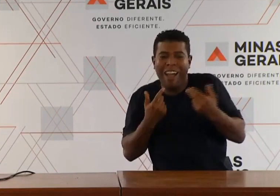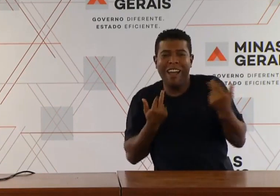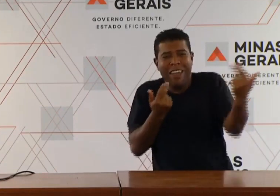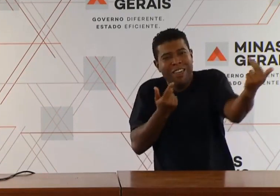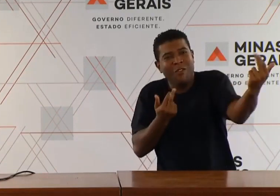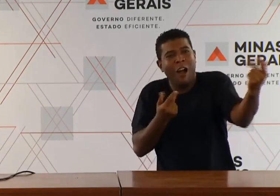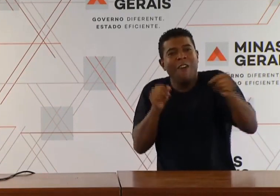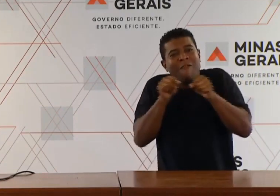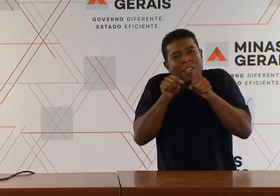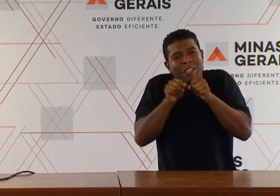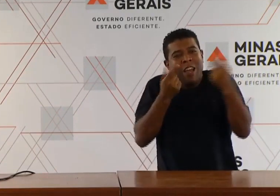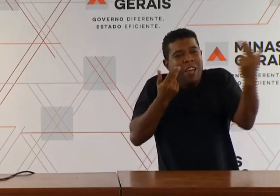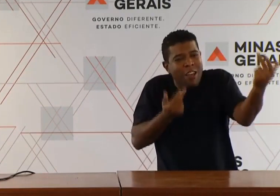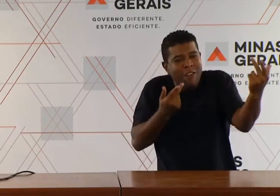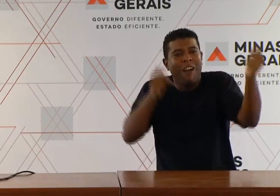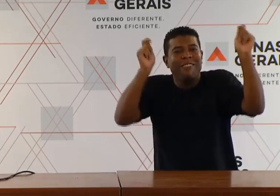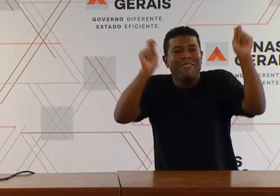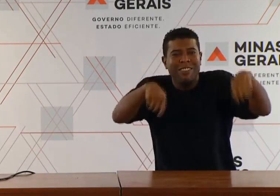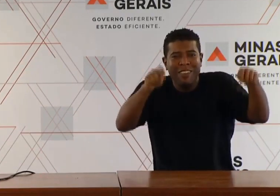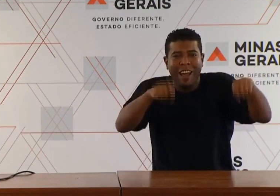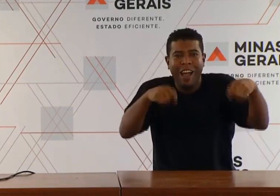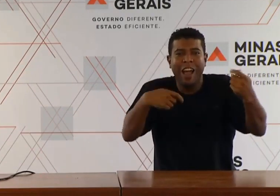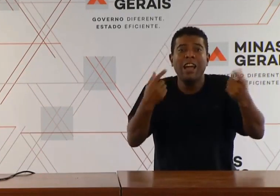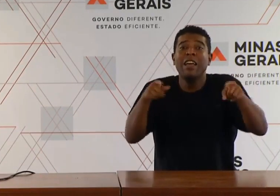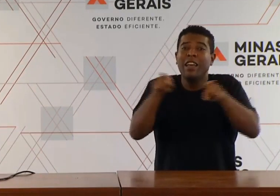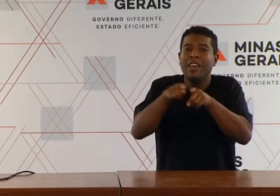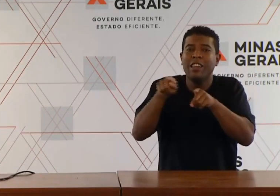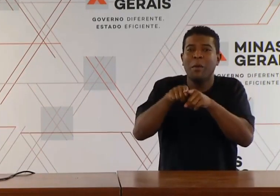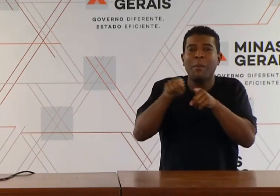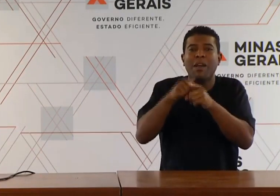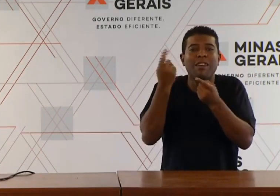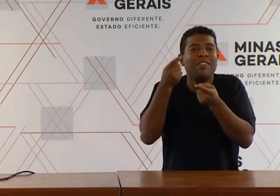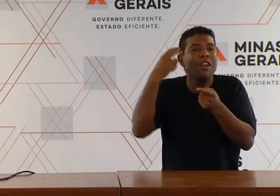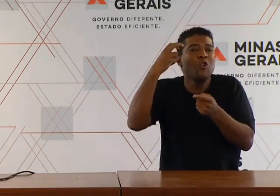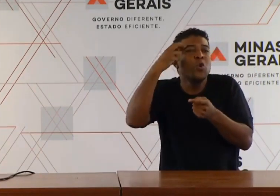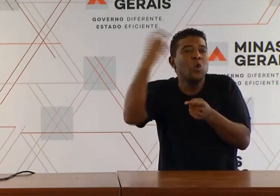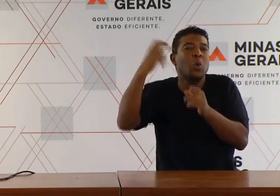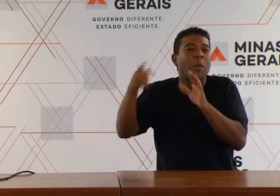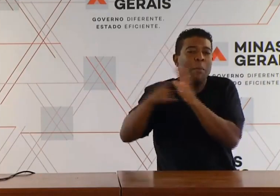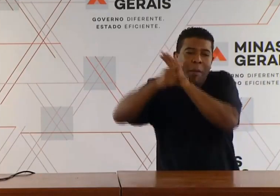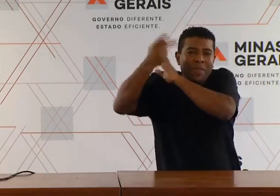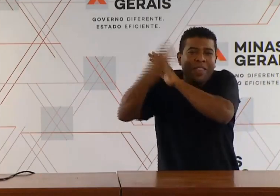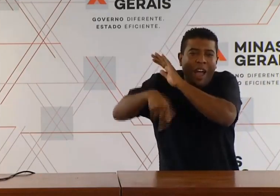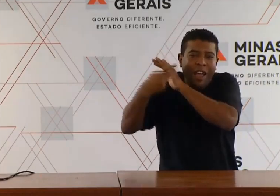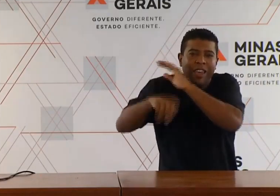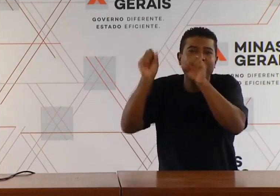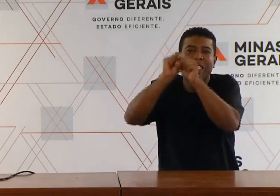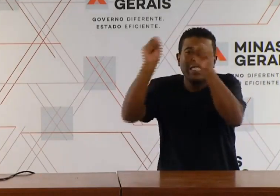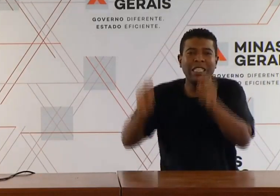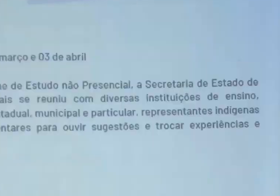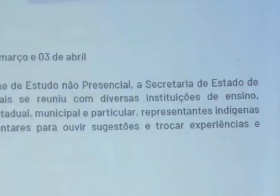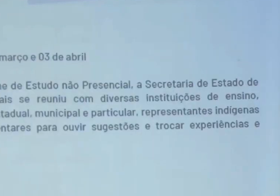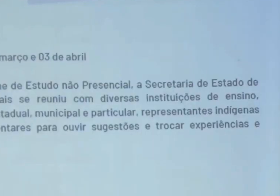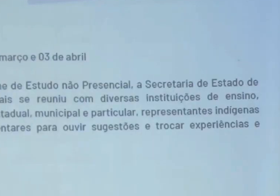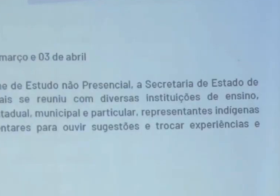a identidade também da nossa cultura e do nosso sistema mineiro de ensino.